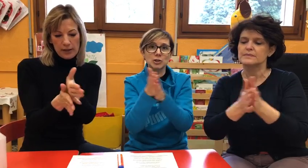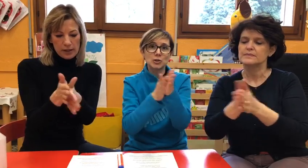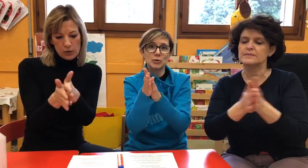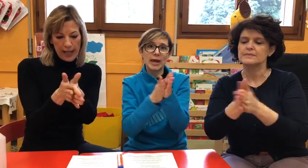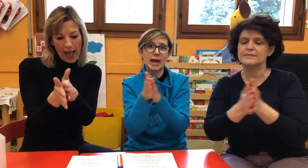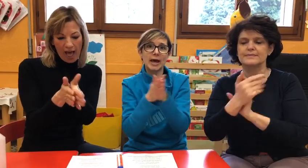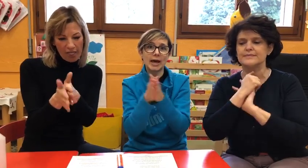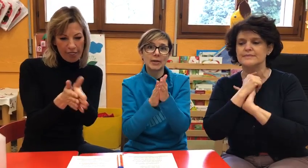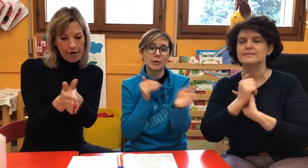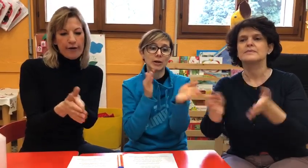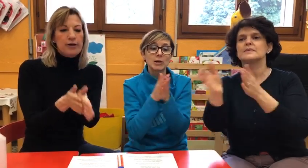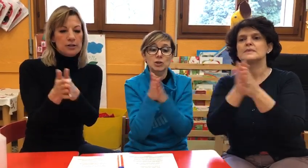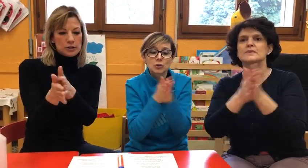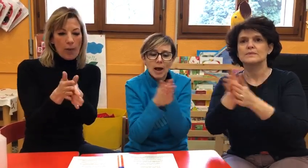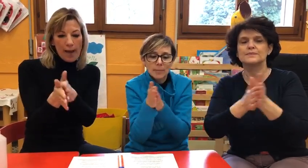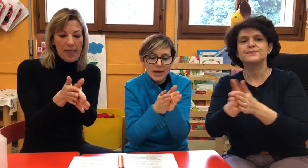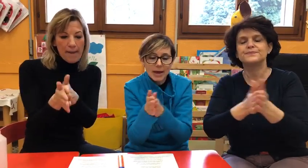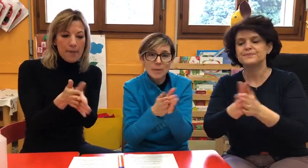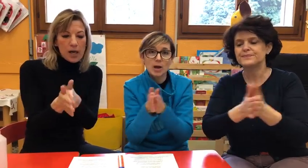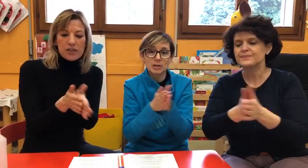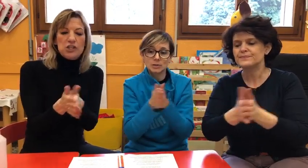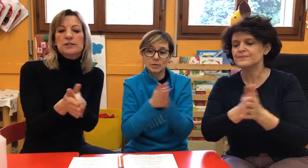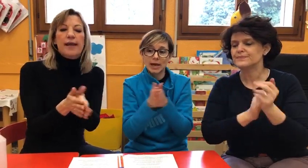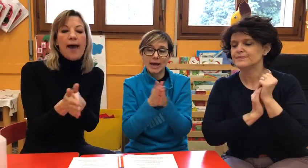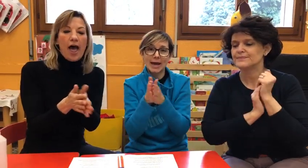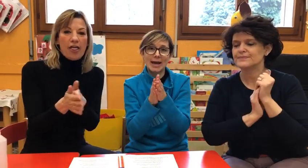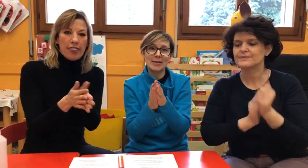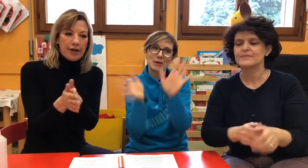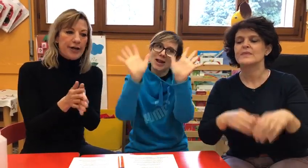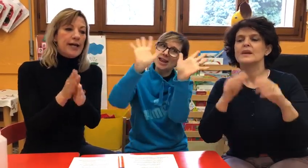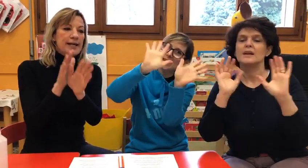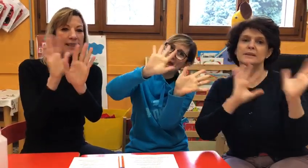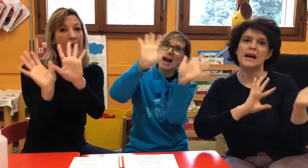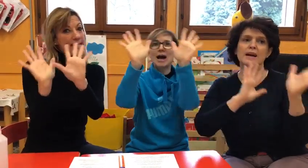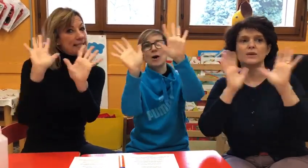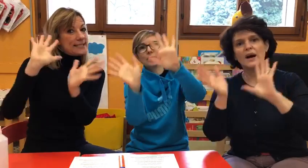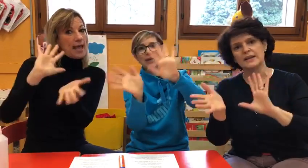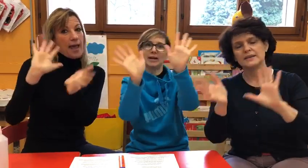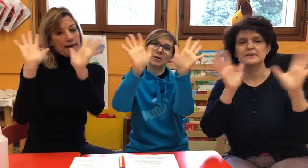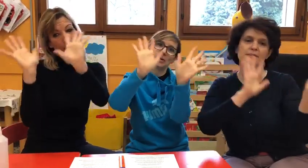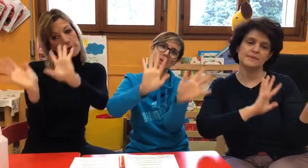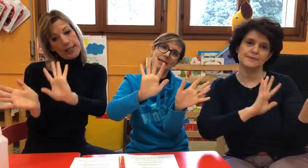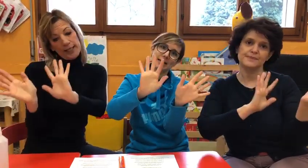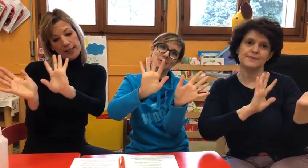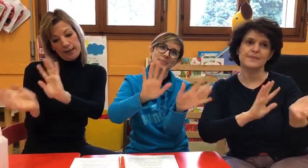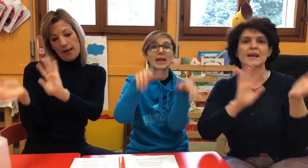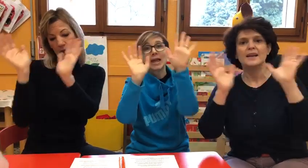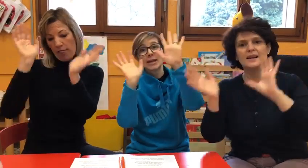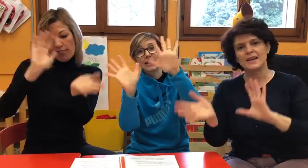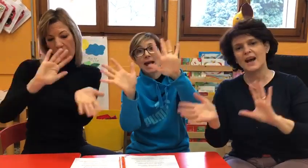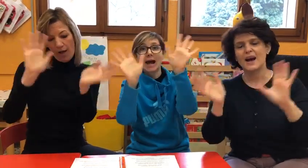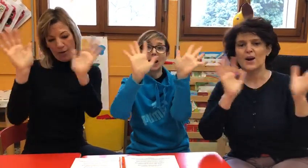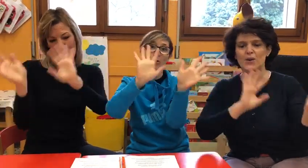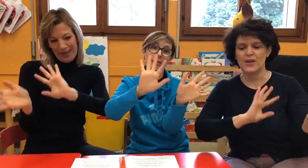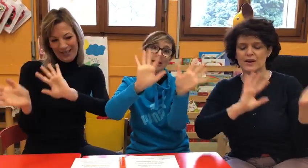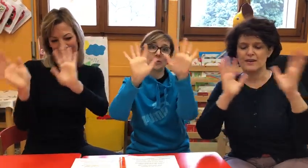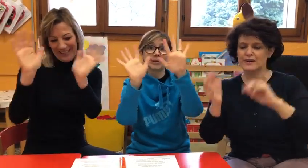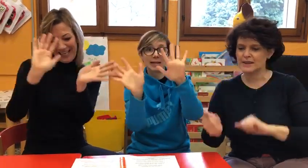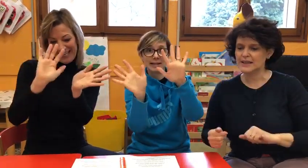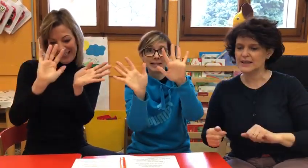together, scrub them all together. Now they're clean, now they're clean.